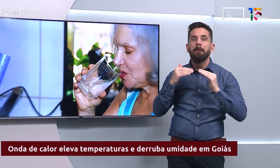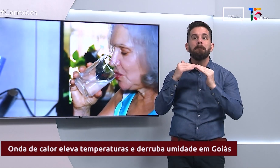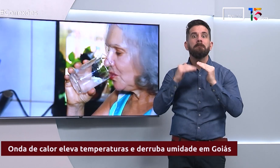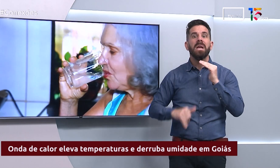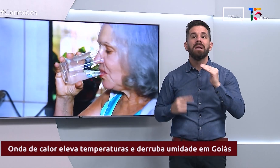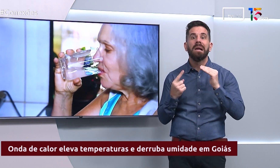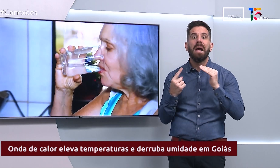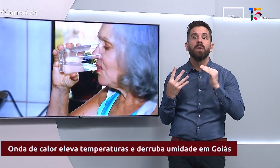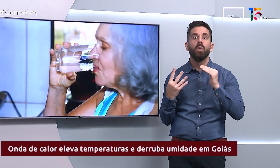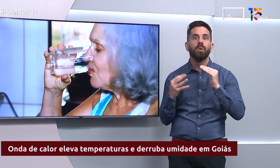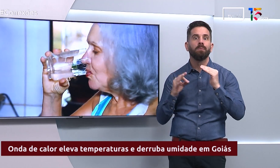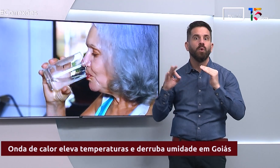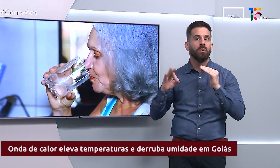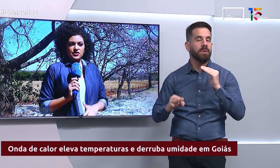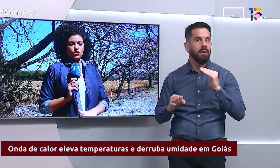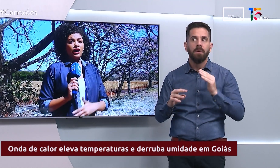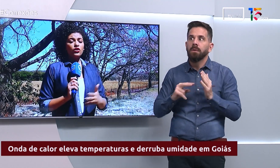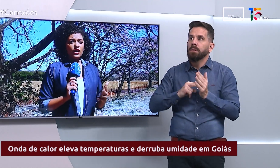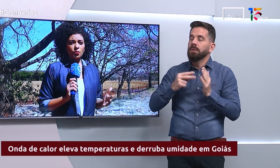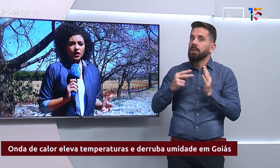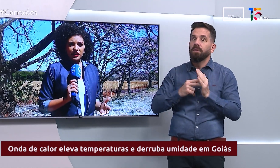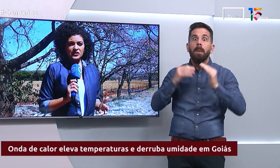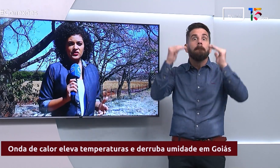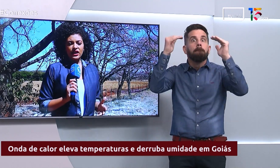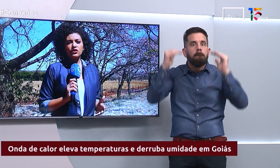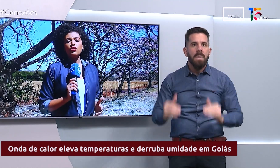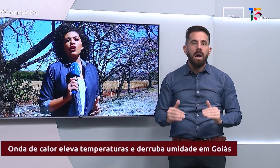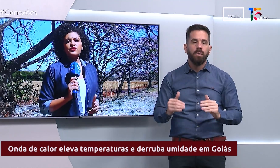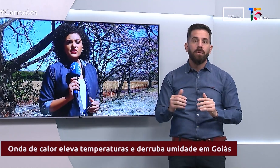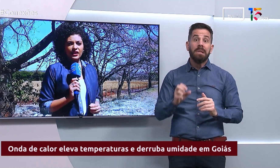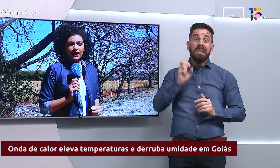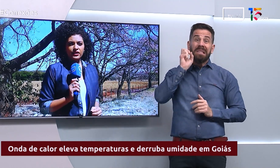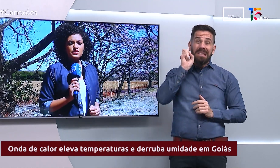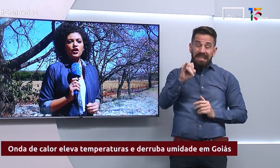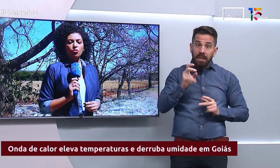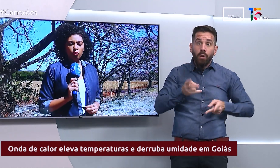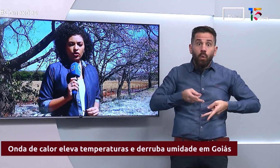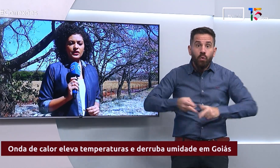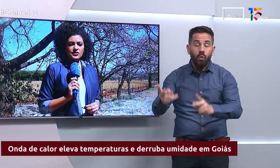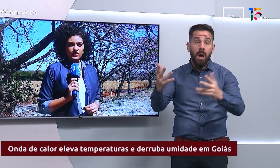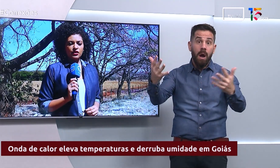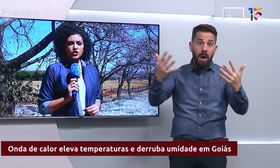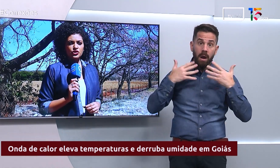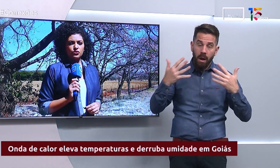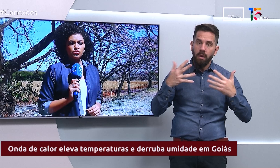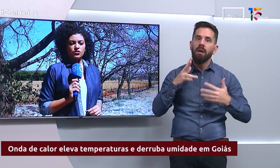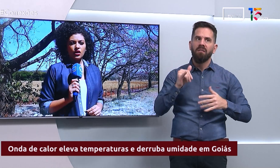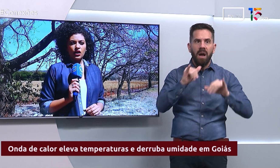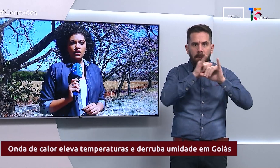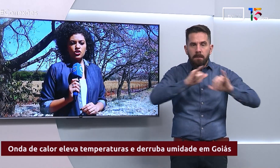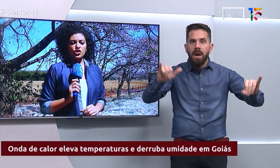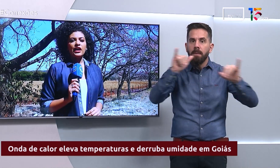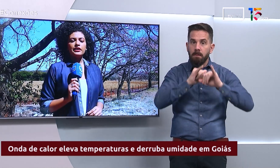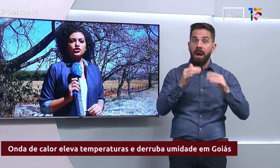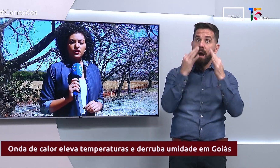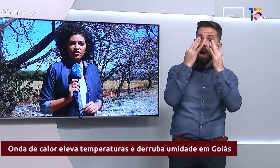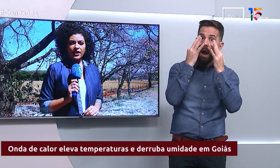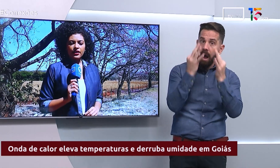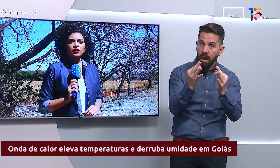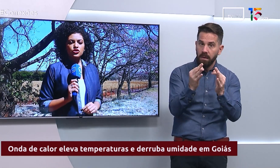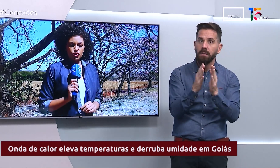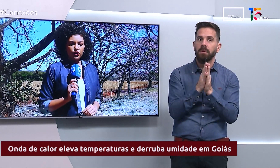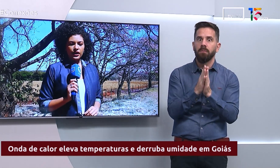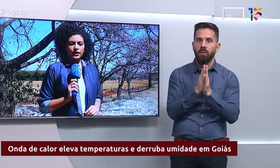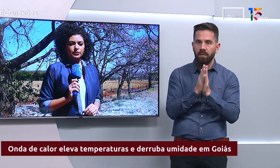extremamente baixo. Se o calorão permanecer, novos alertas podem ser emitidos. Janaína de